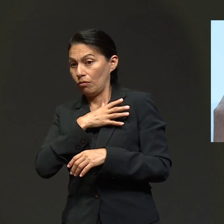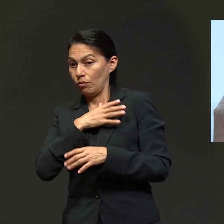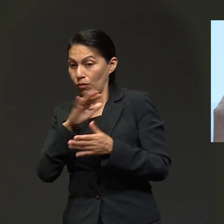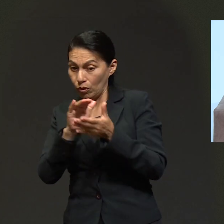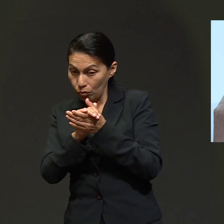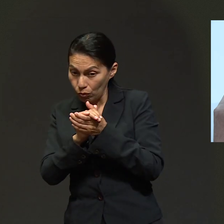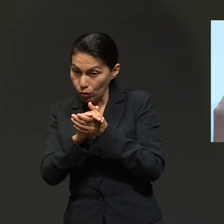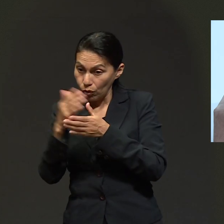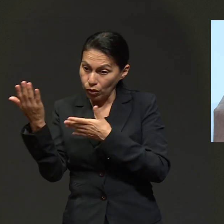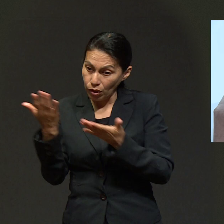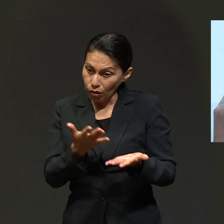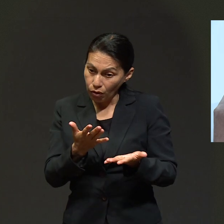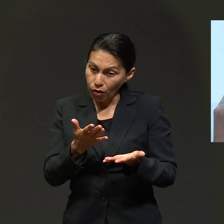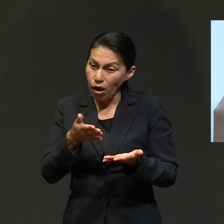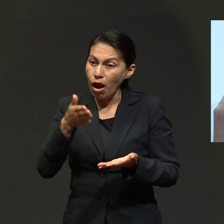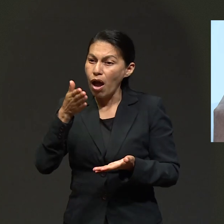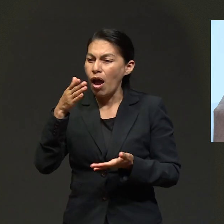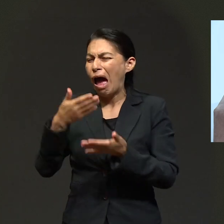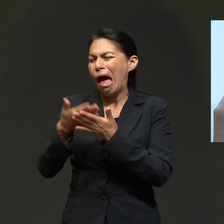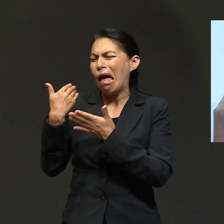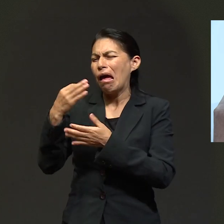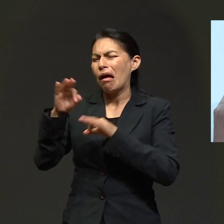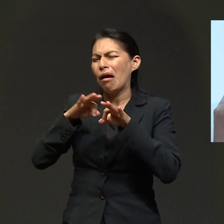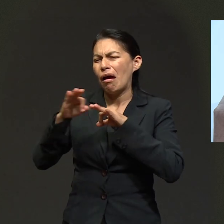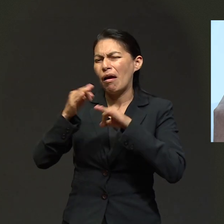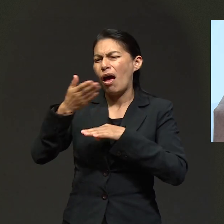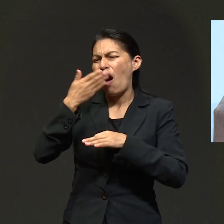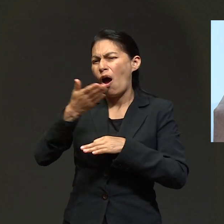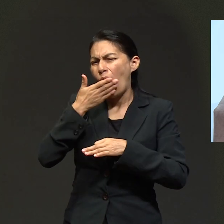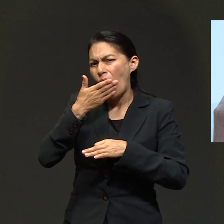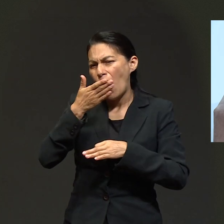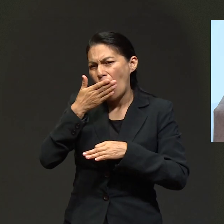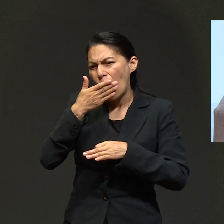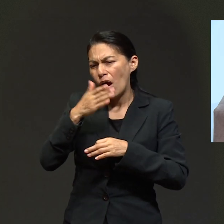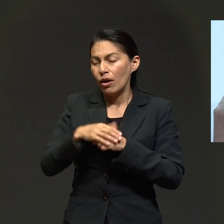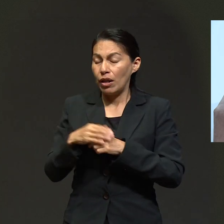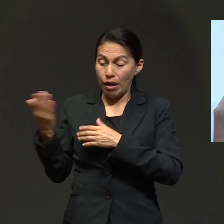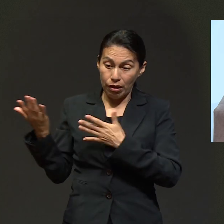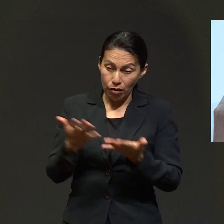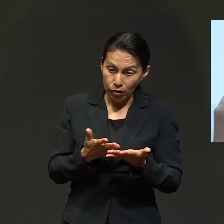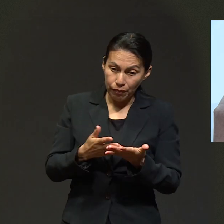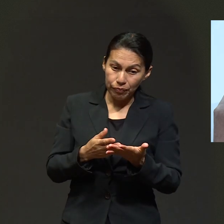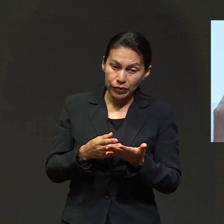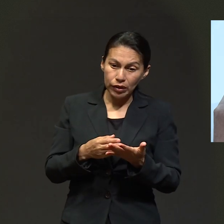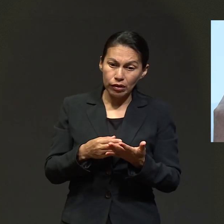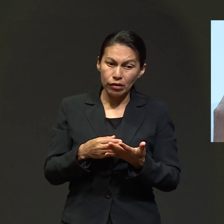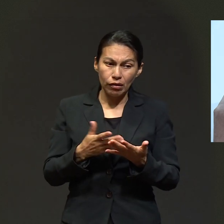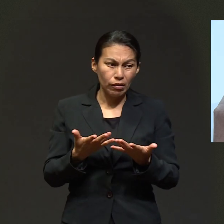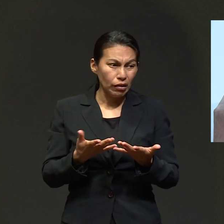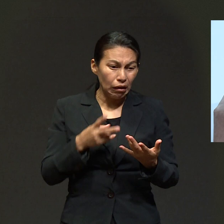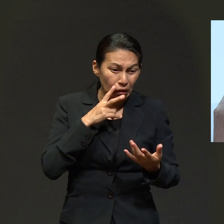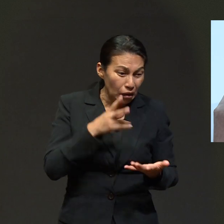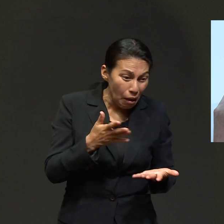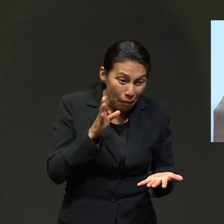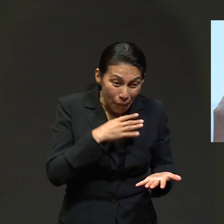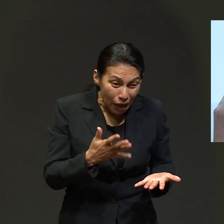porque él trabajaba en Sonora. Él llegó a casa y al verme pues muy delicada, muy, muy delicada,